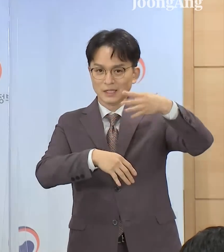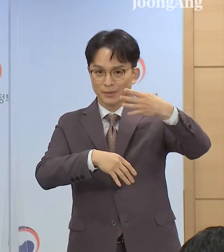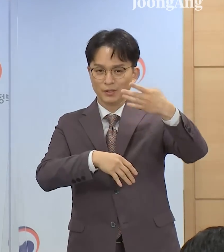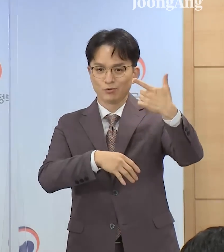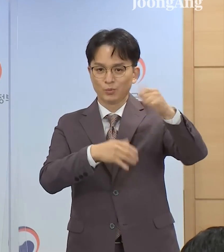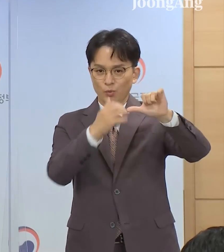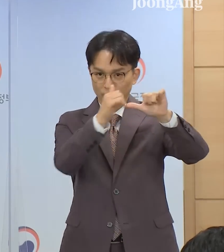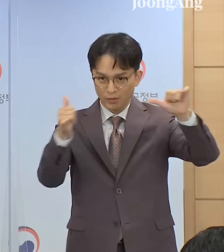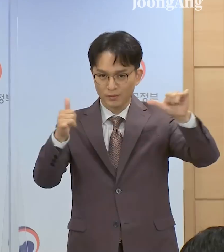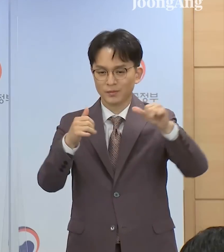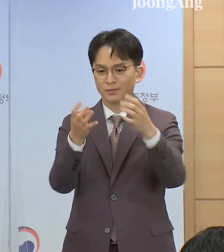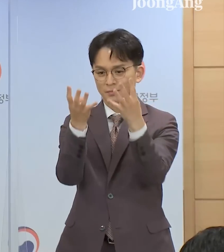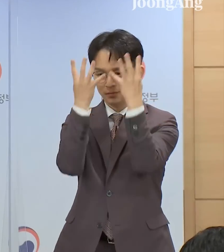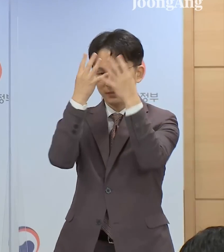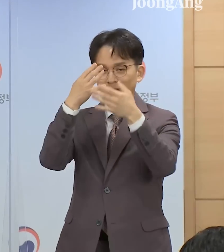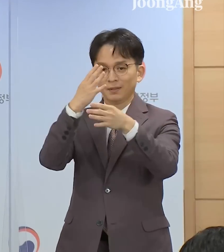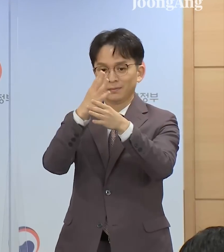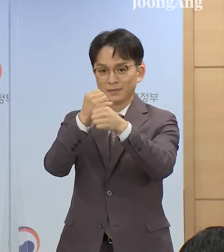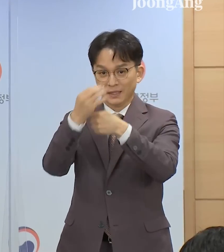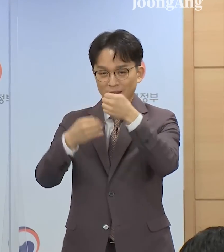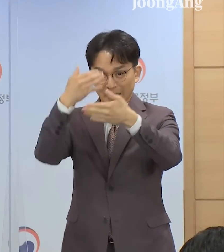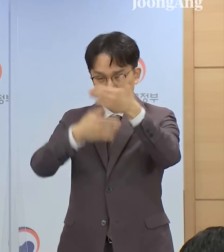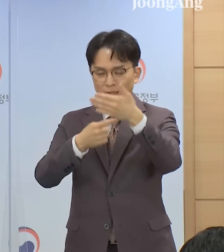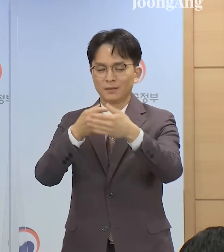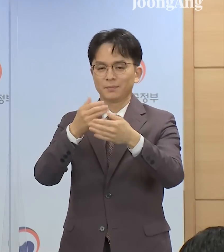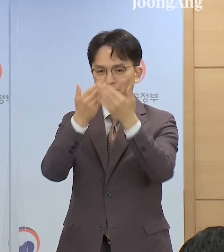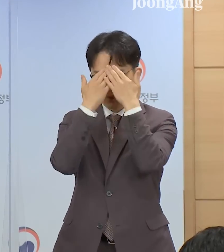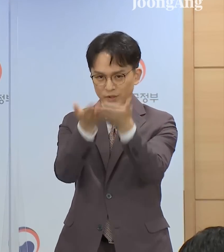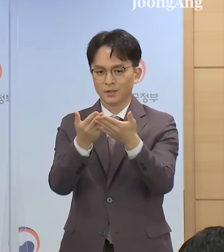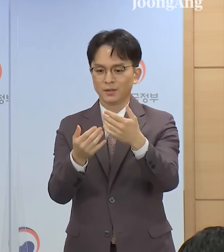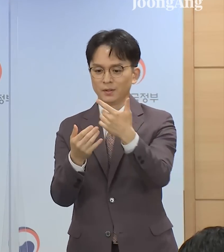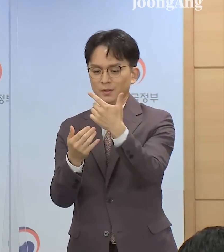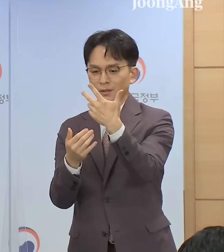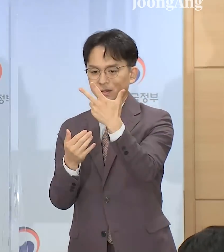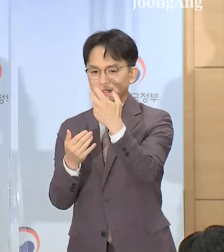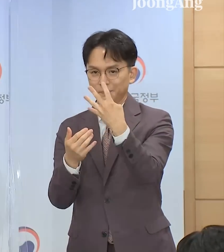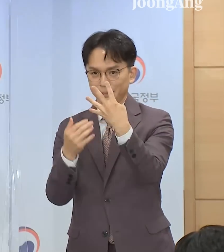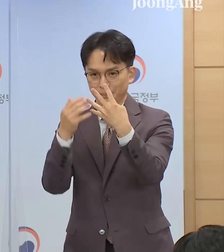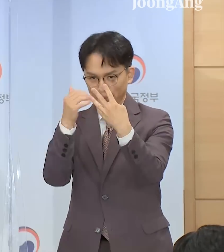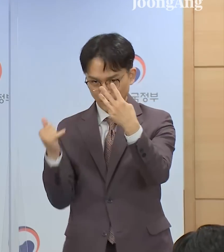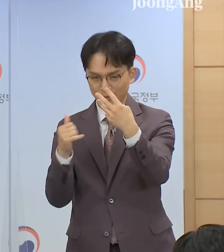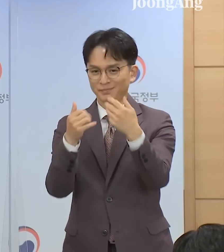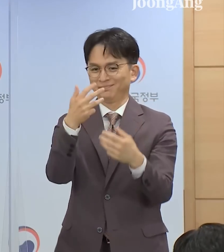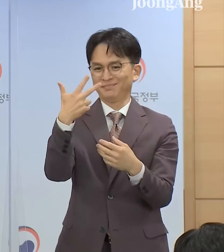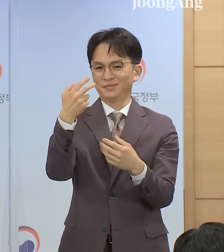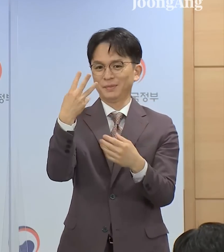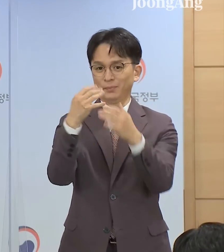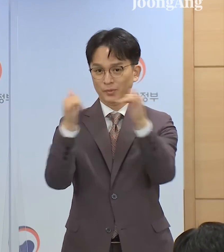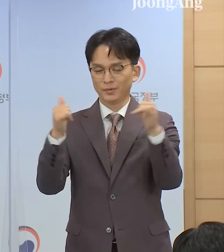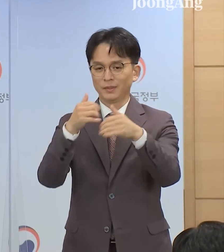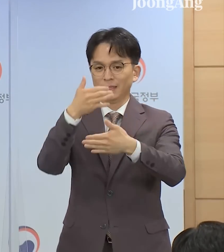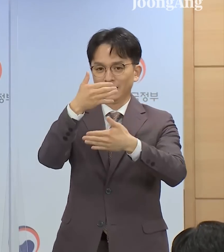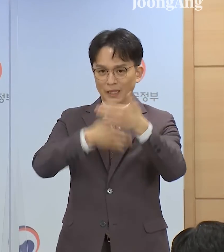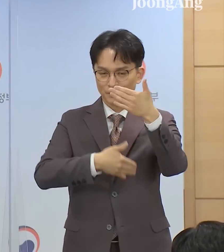집행을 면제하고 73명은 남은 형의 절반을 감경합니다.